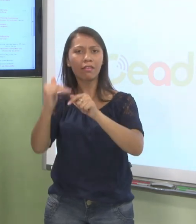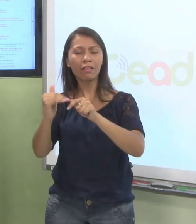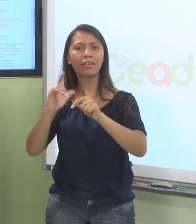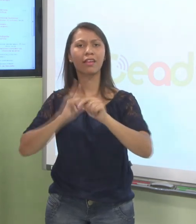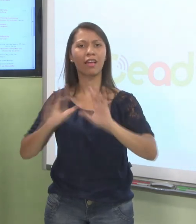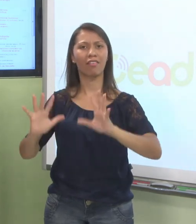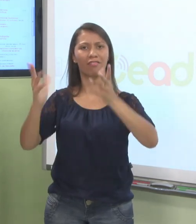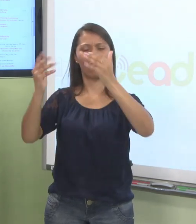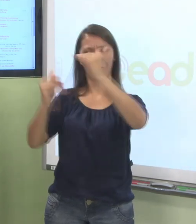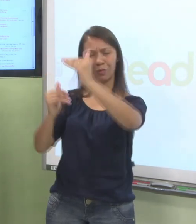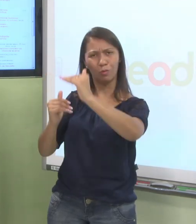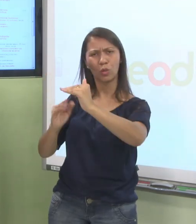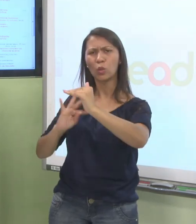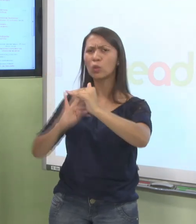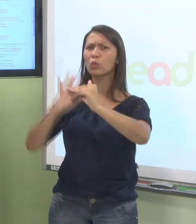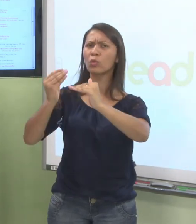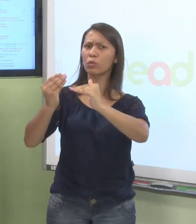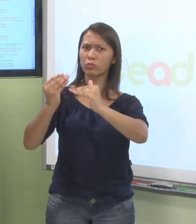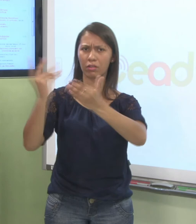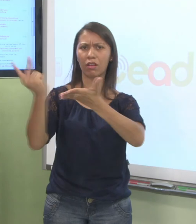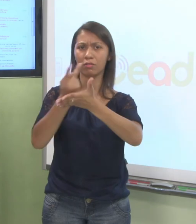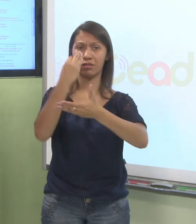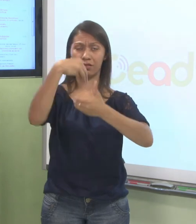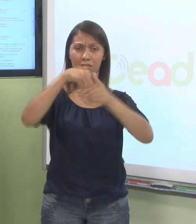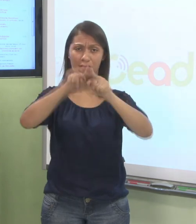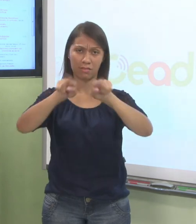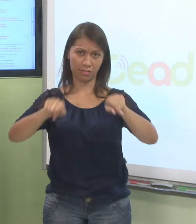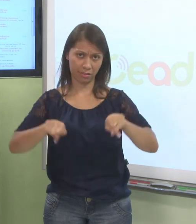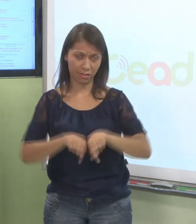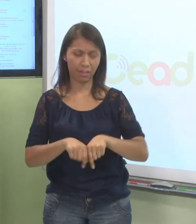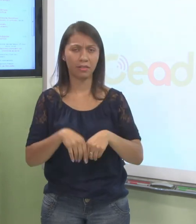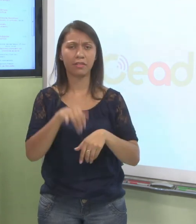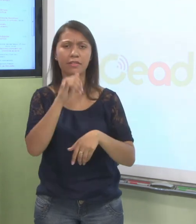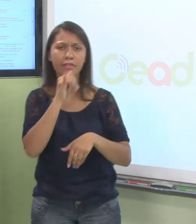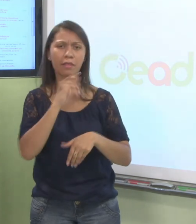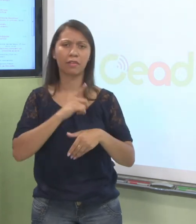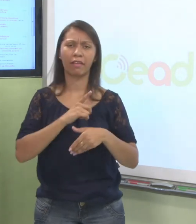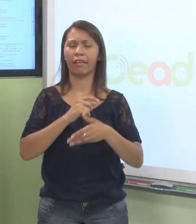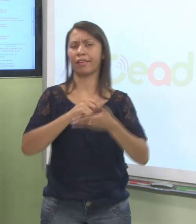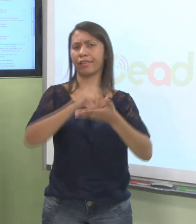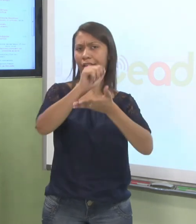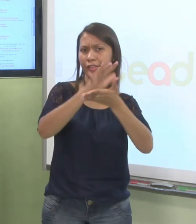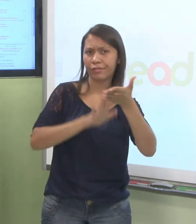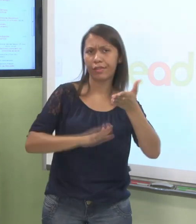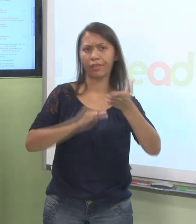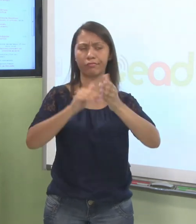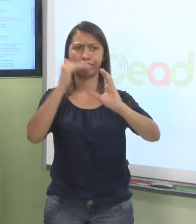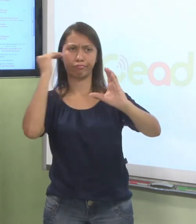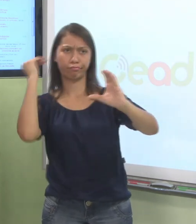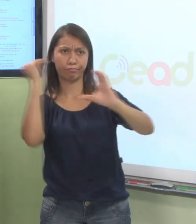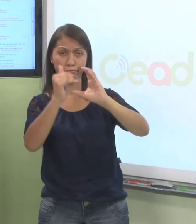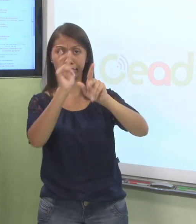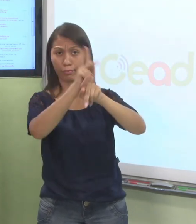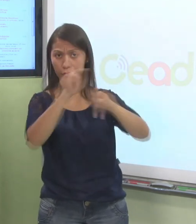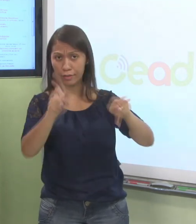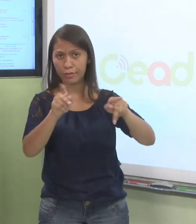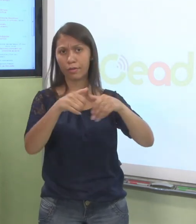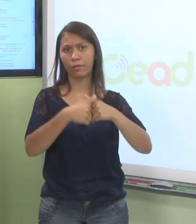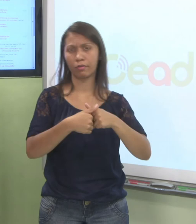mostradas todas as atividades que tem na sala. Ou seja, aquelas tarefas que a gente enviou para o professor, que a gente teve que anexar um arquivo. Vai mostrar